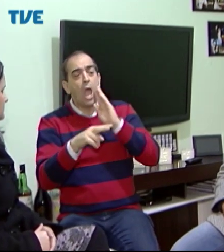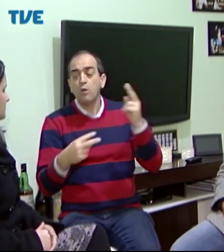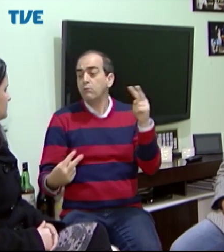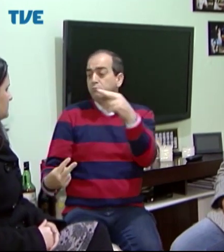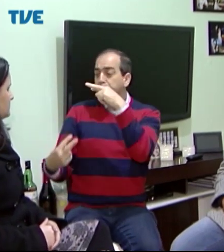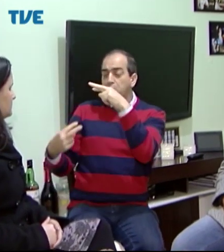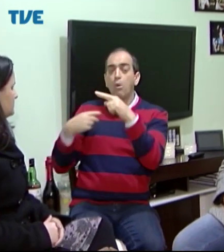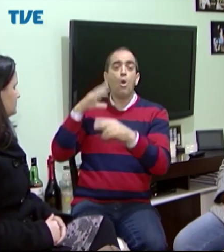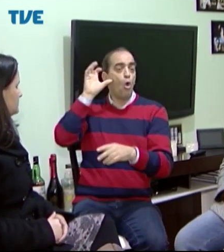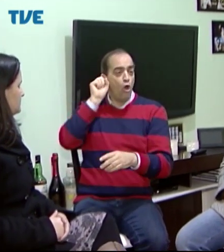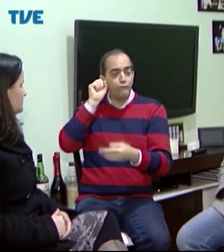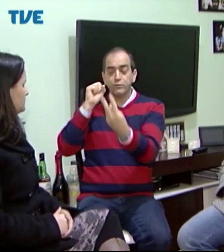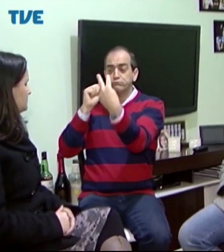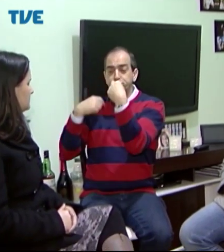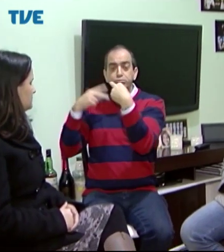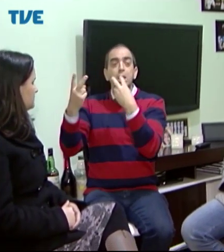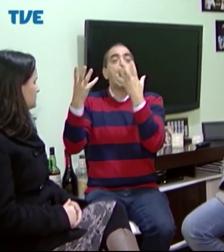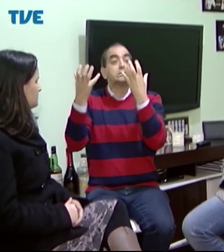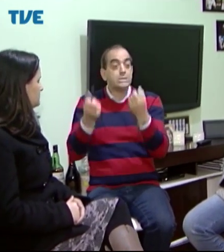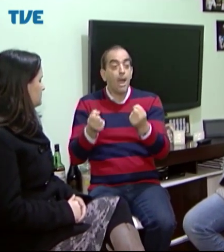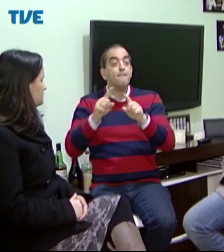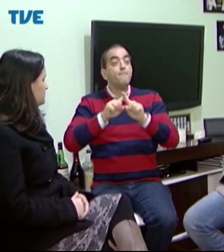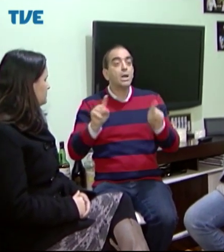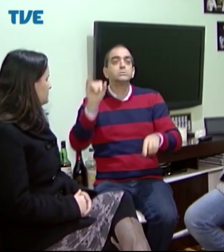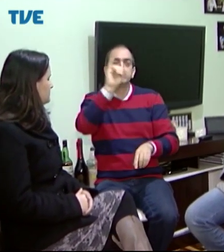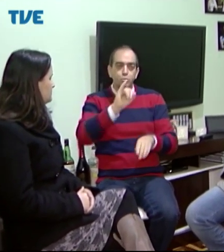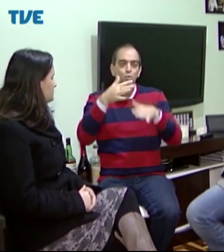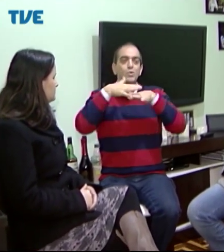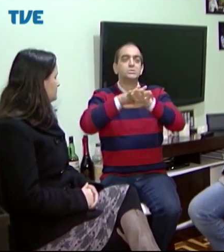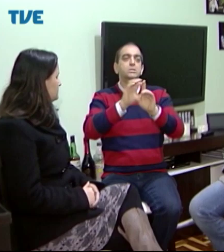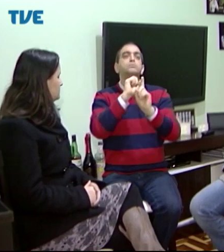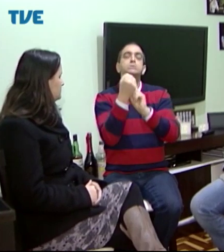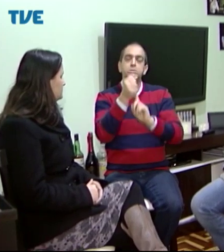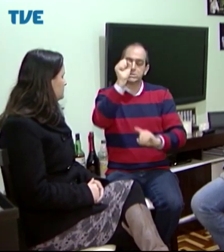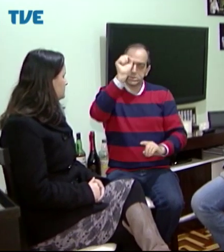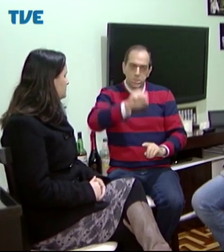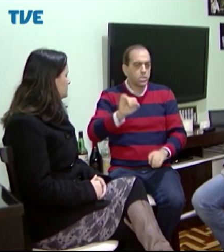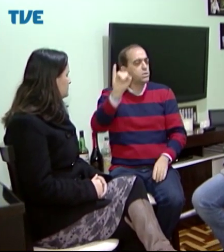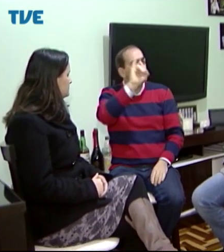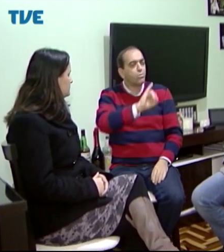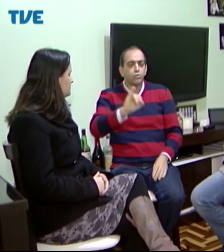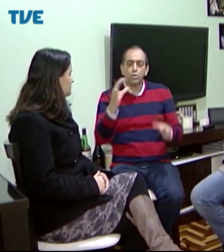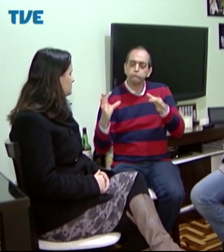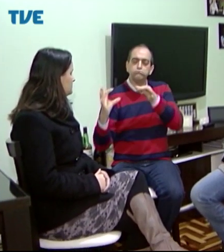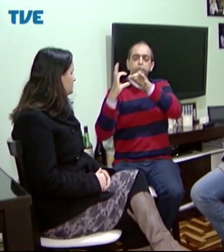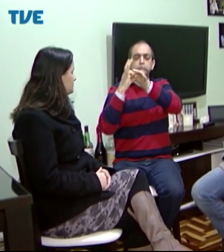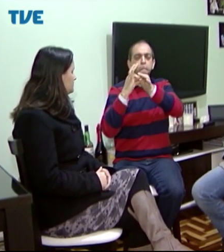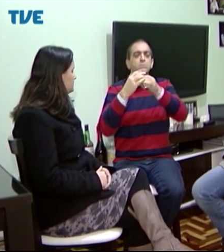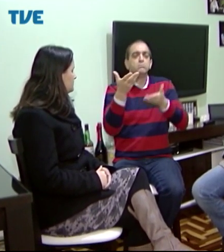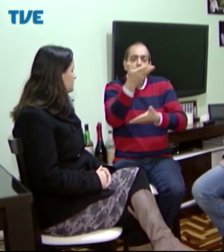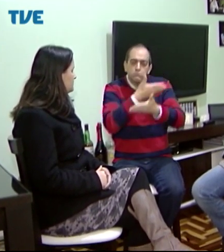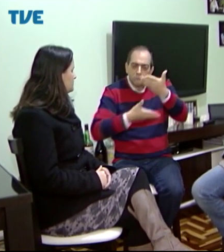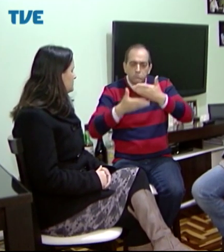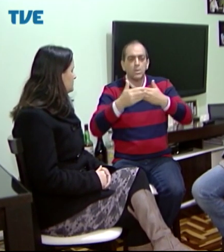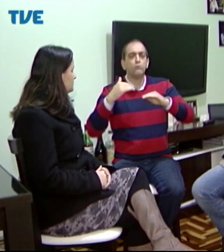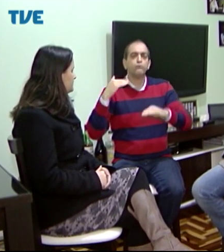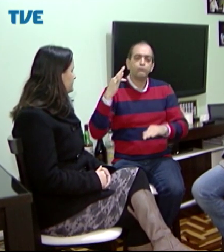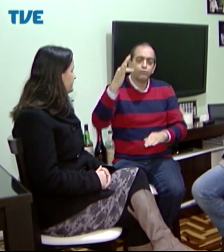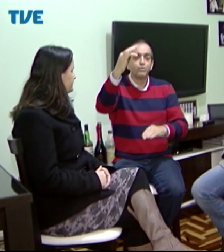que respeitem, né? Que nos olhem como iguais, né? Mas, assim, o importante também é a inclusão social, né? A sociedade está